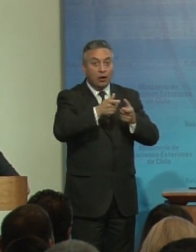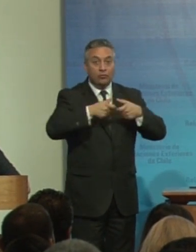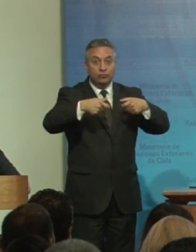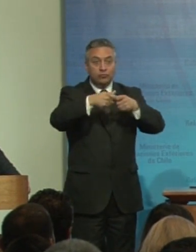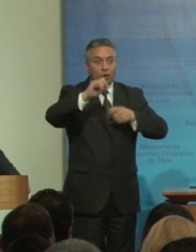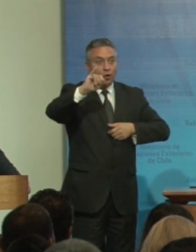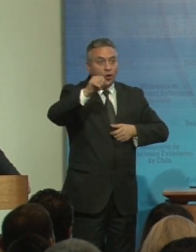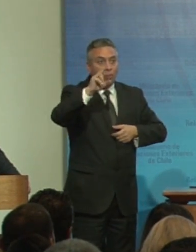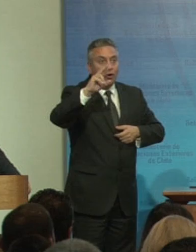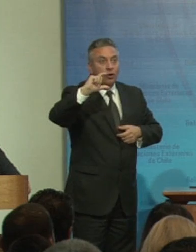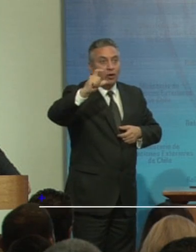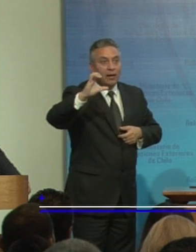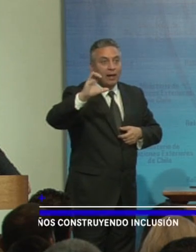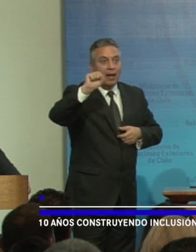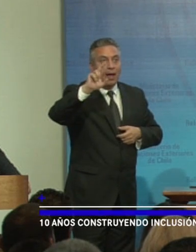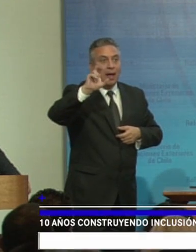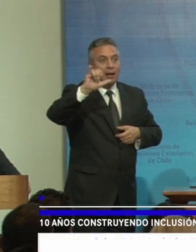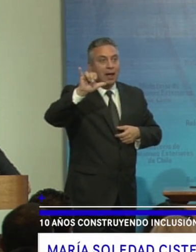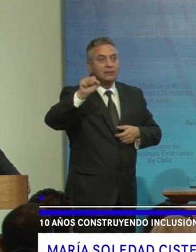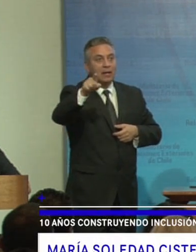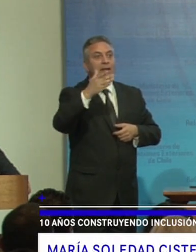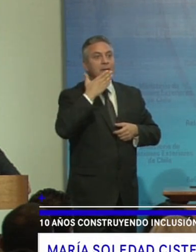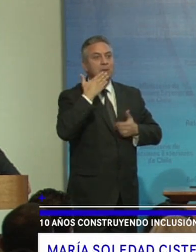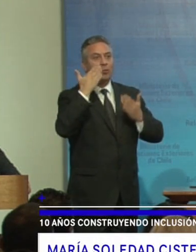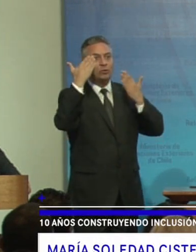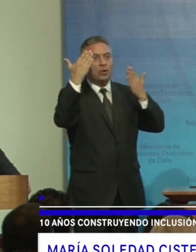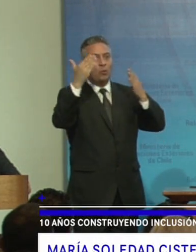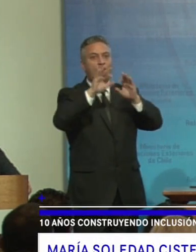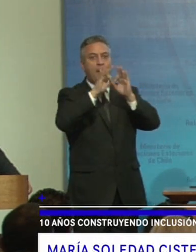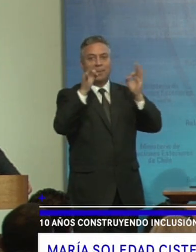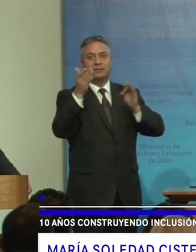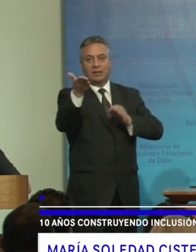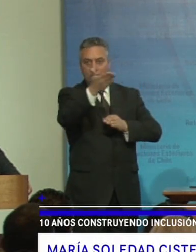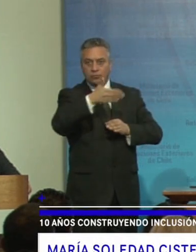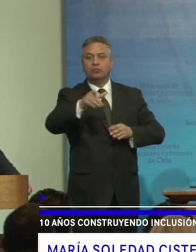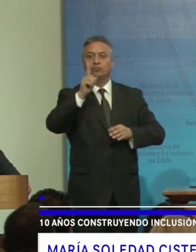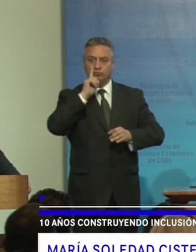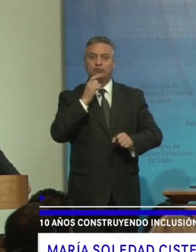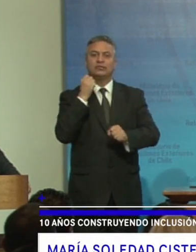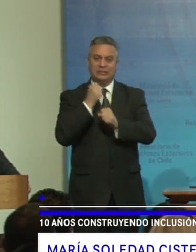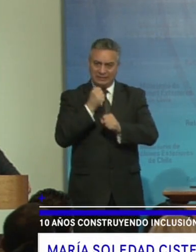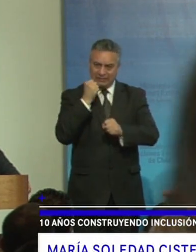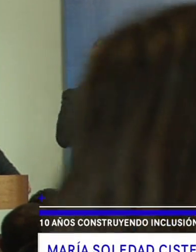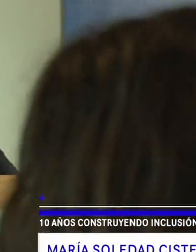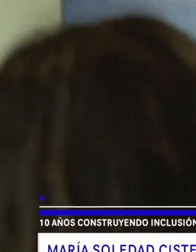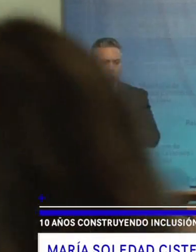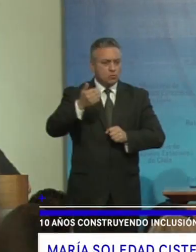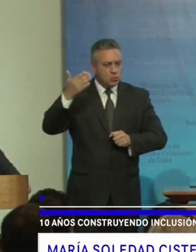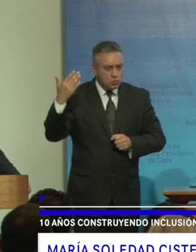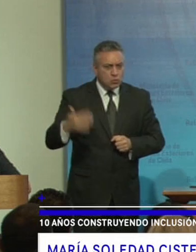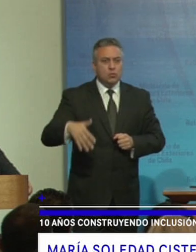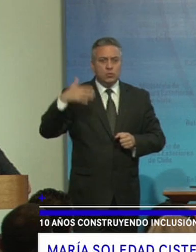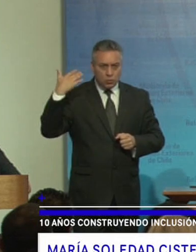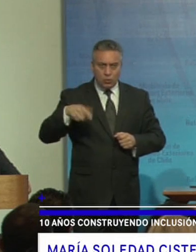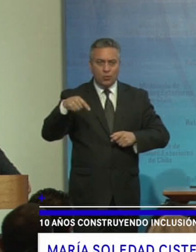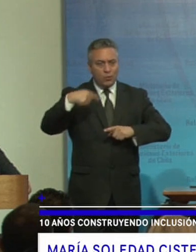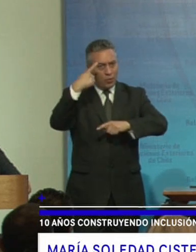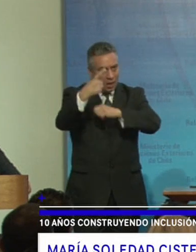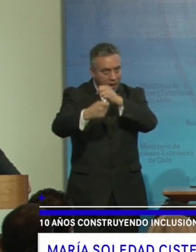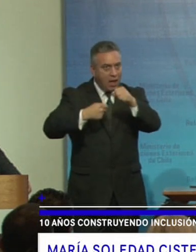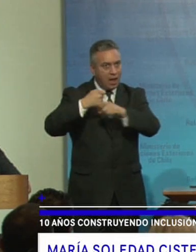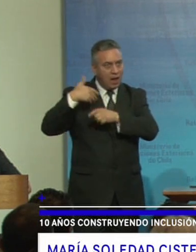Araya dar un saludo especial a él porque hemos trabajado duro durísimo durante estos años